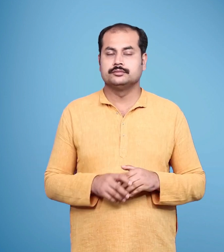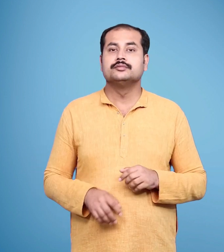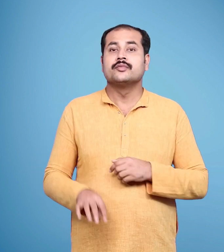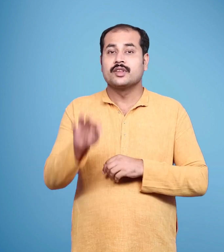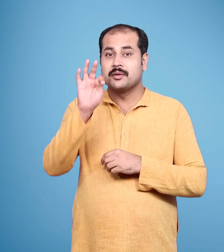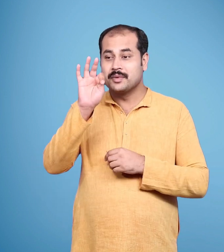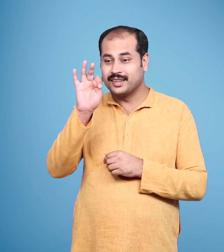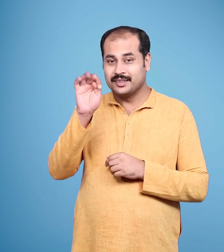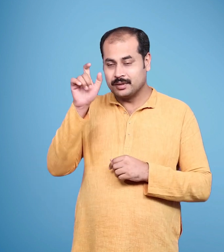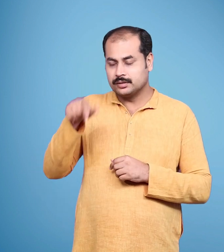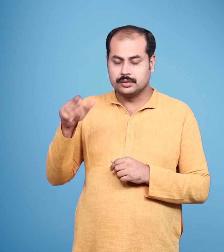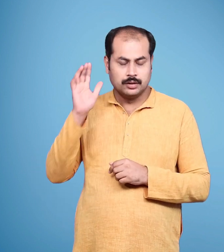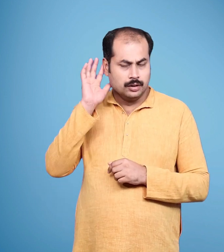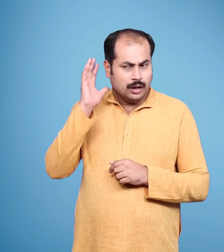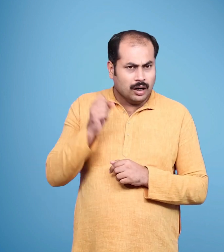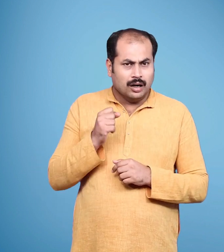भरत यह सुनते ही शोक में डूब गए